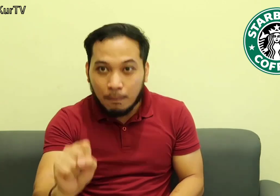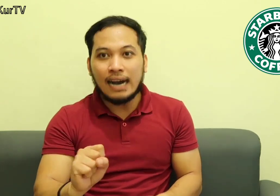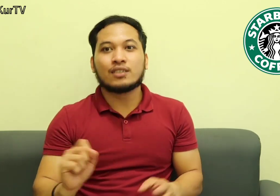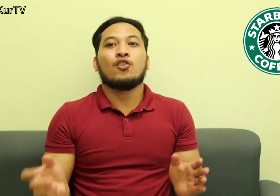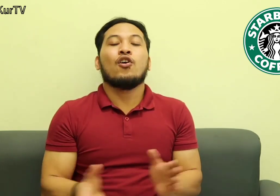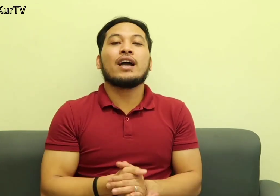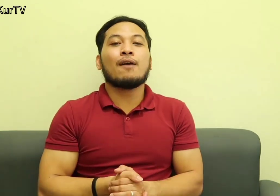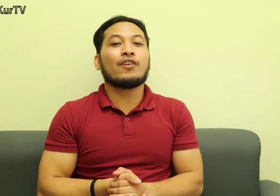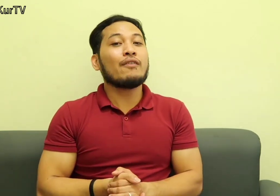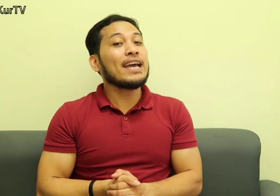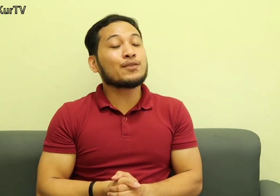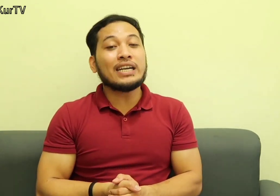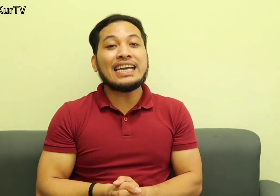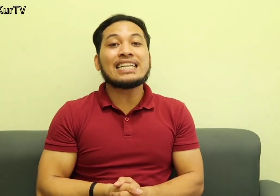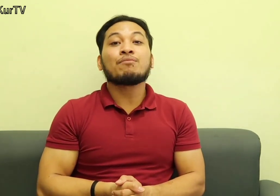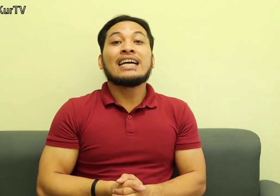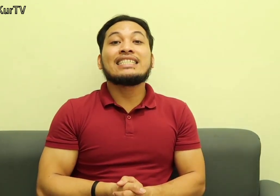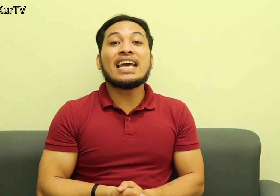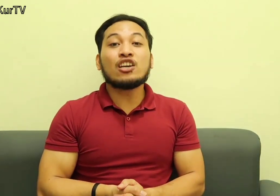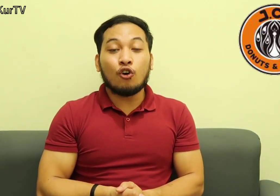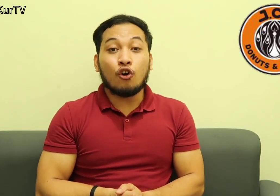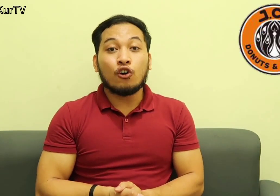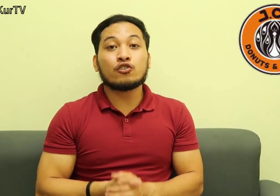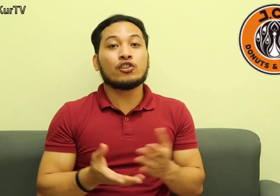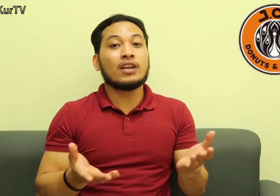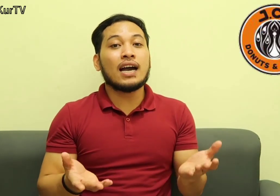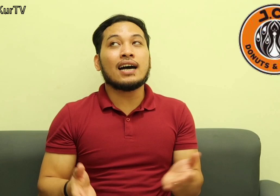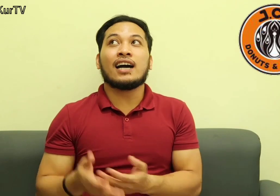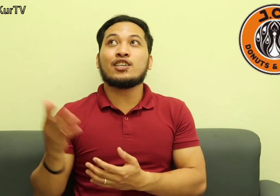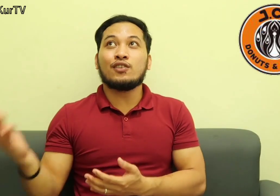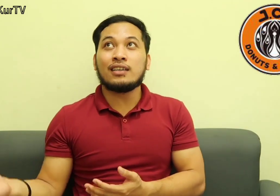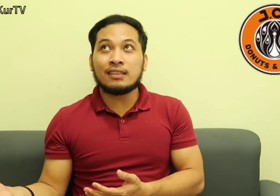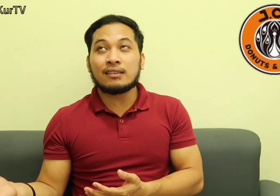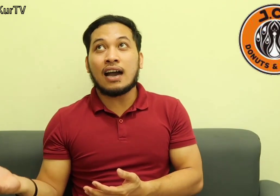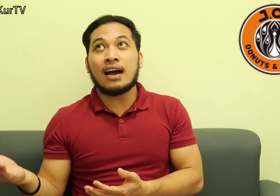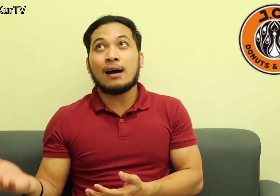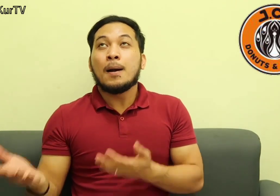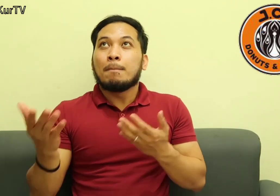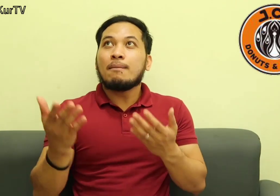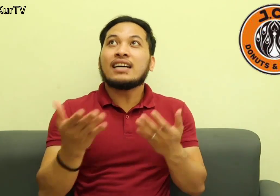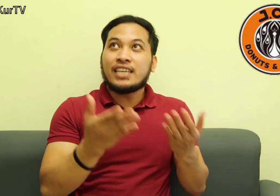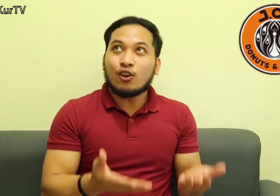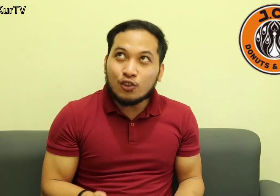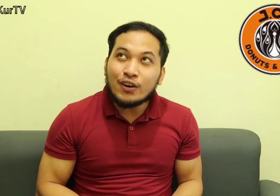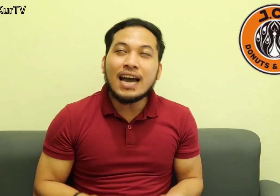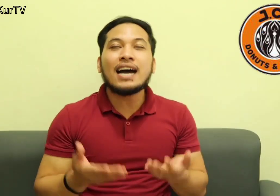Box Okay, for our next word is J. Co So, ito na nga Kasi yung May mga J. Co. Donut